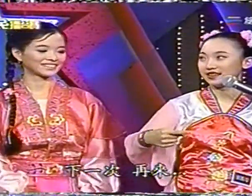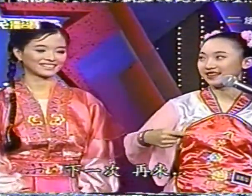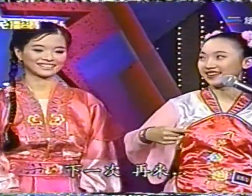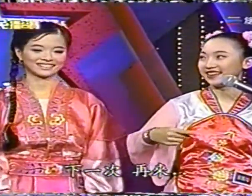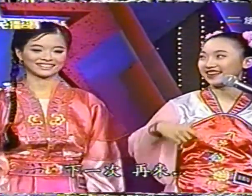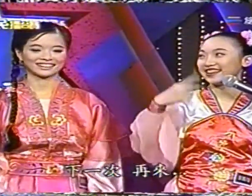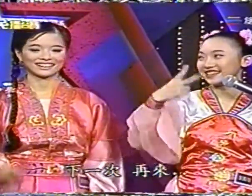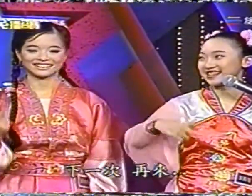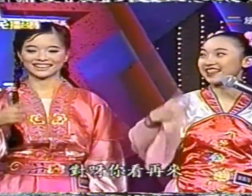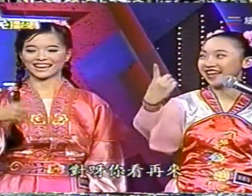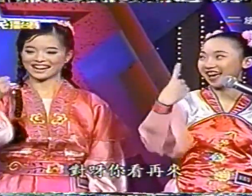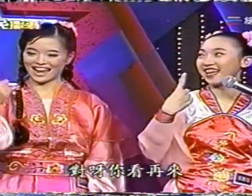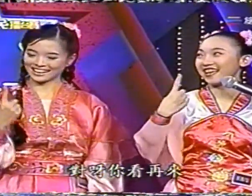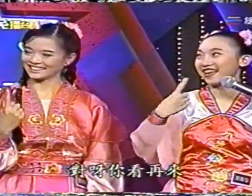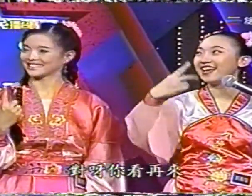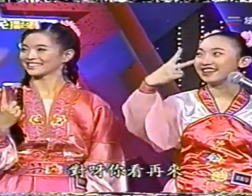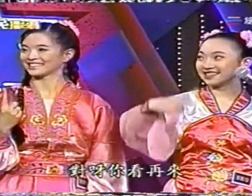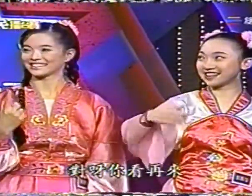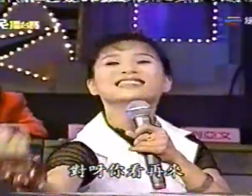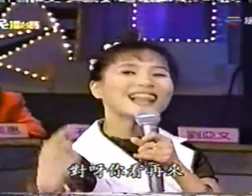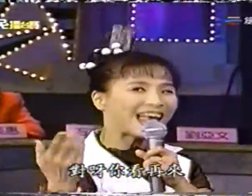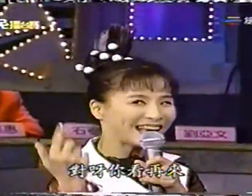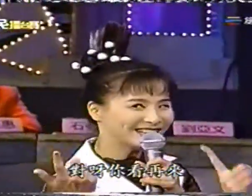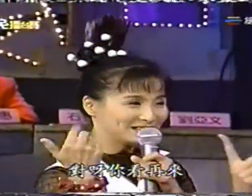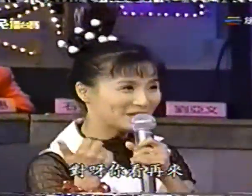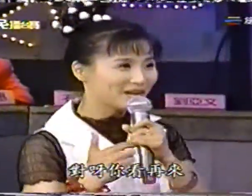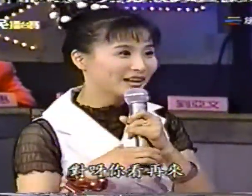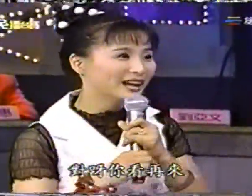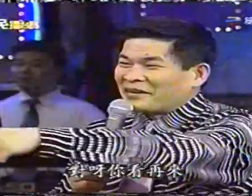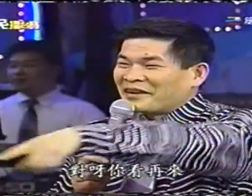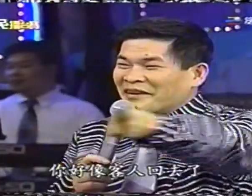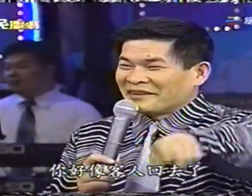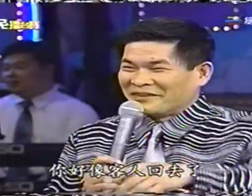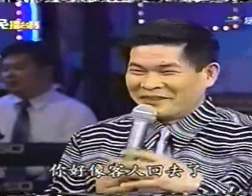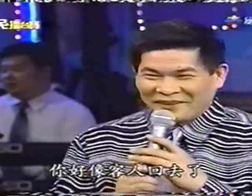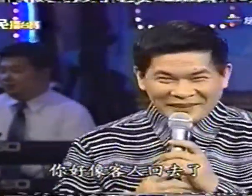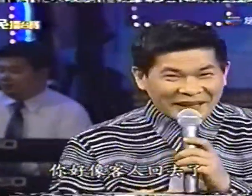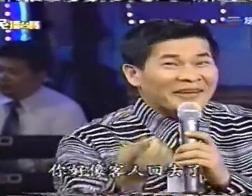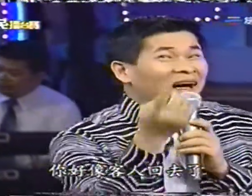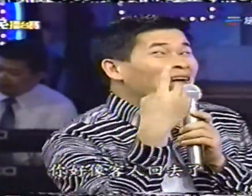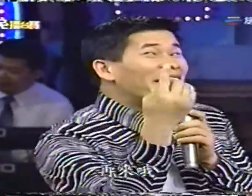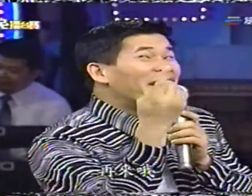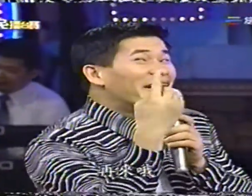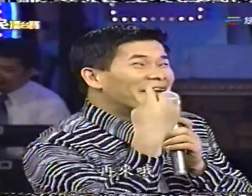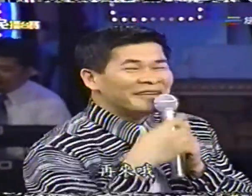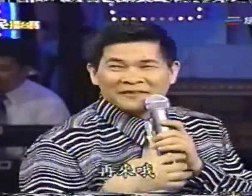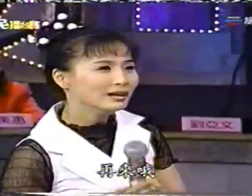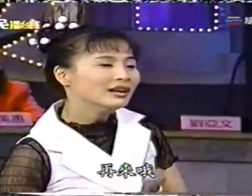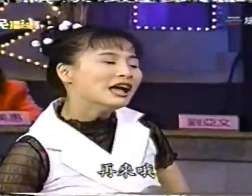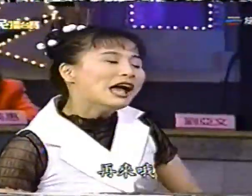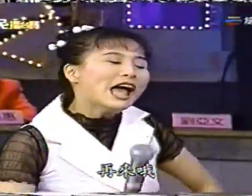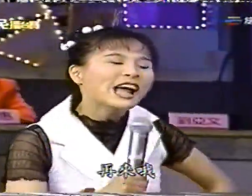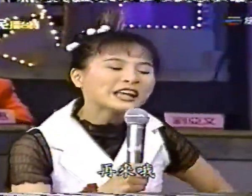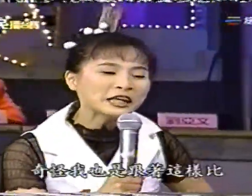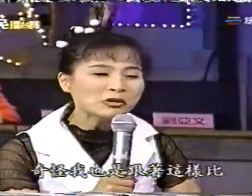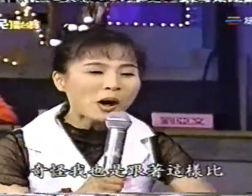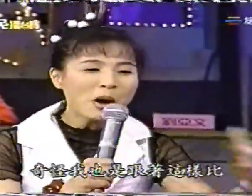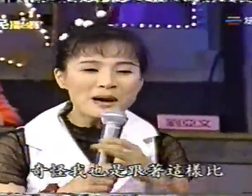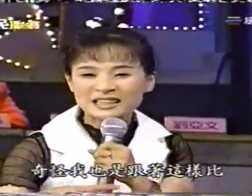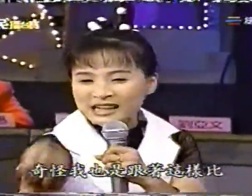再來靠麟 再來對啊 再來你那個人家回來而已有嗎還來呢奇怪